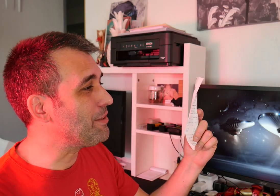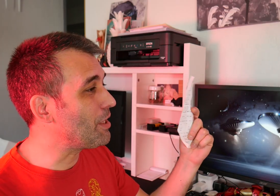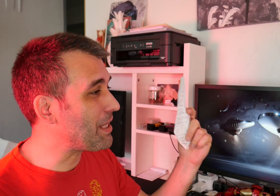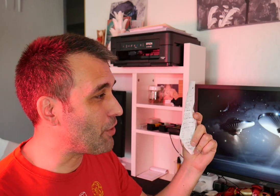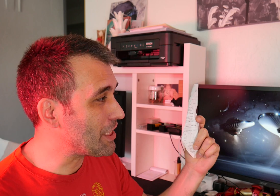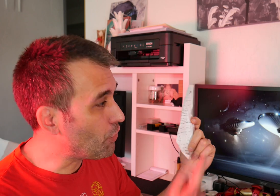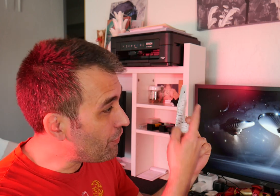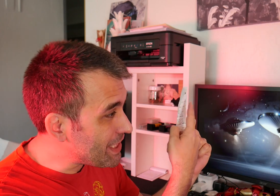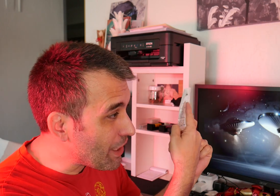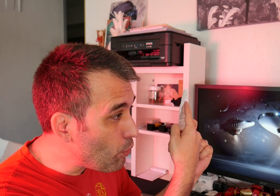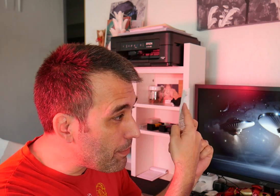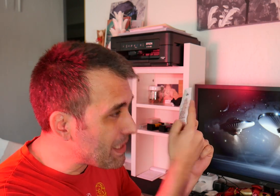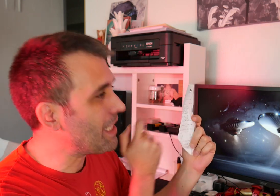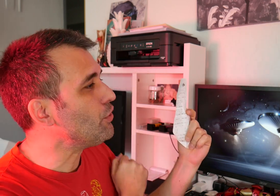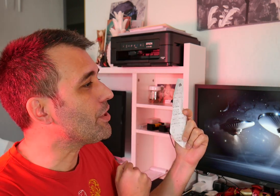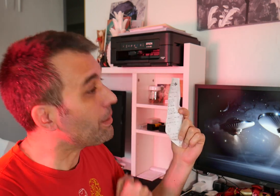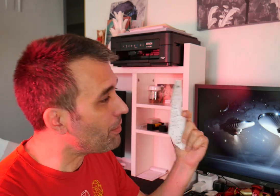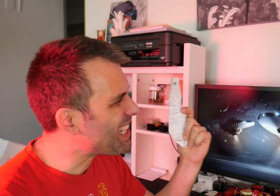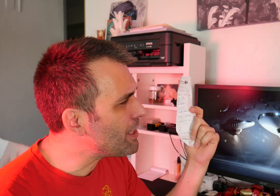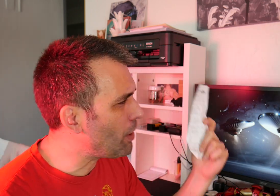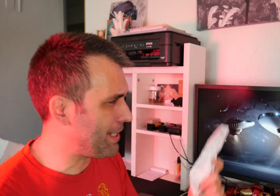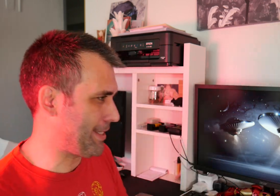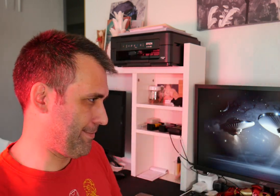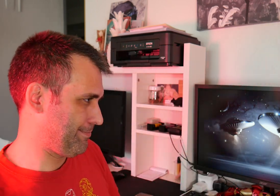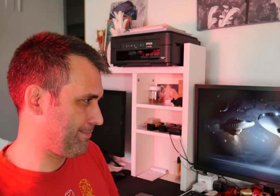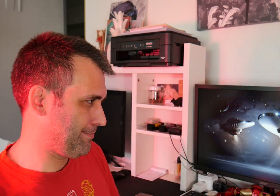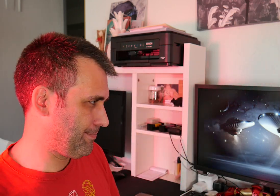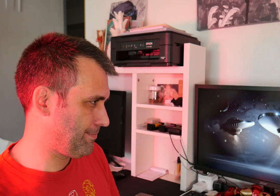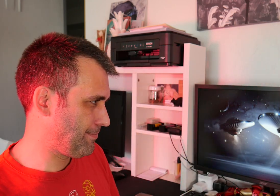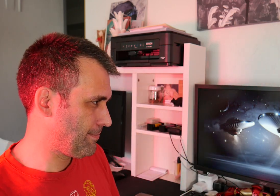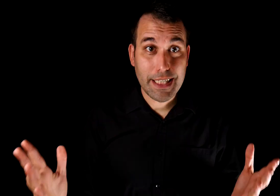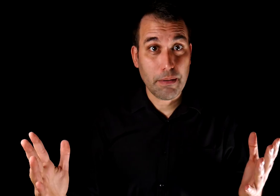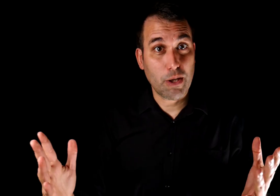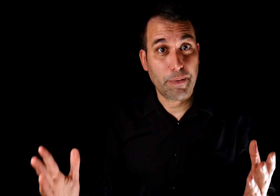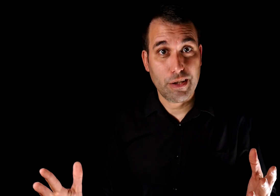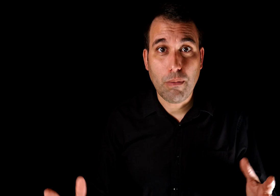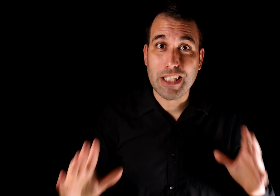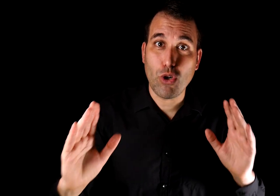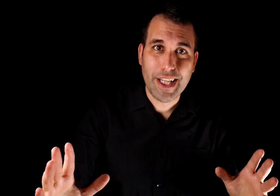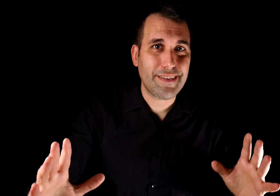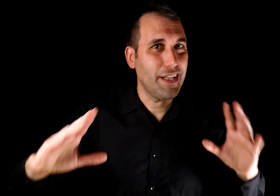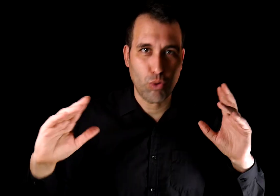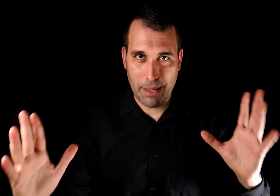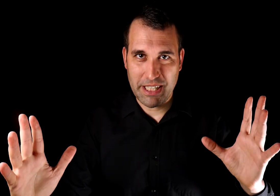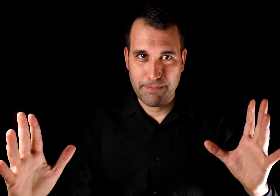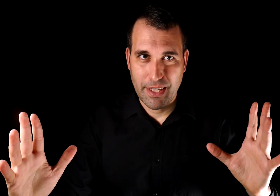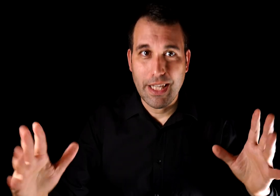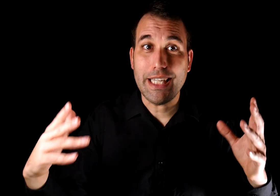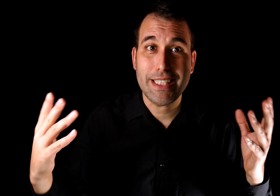recibo del McDonald's con fecha del jueves pasado que prueba que digo la verdad. Así que vamos a probar de nuevo la solidez de tu rama. ¿Es